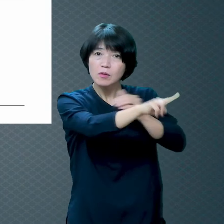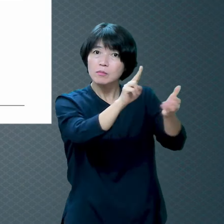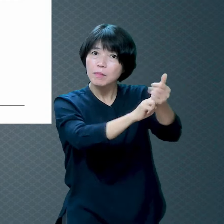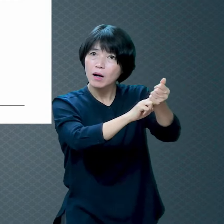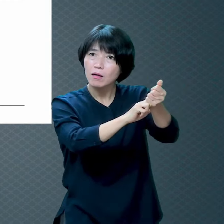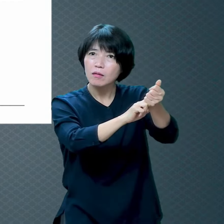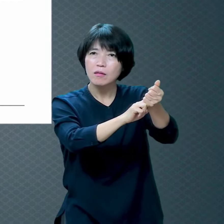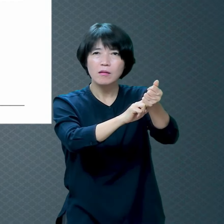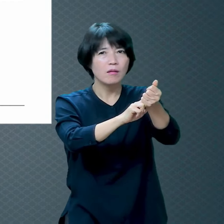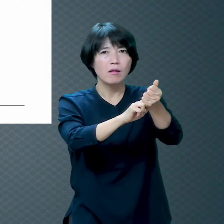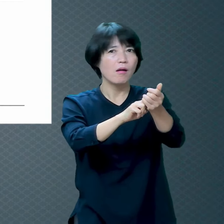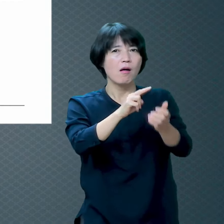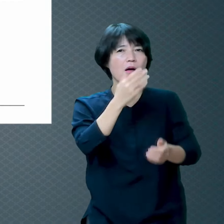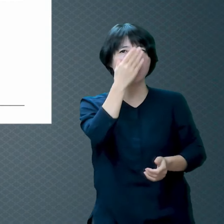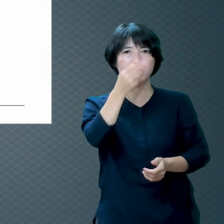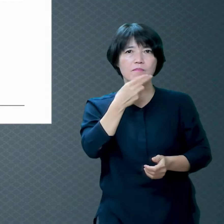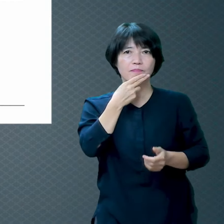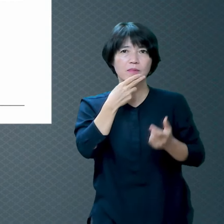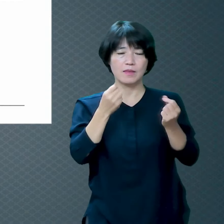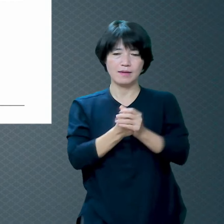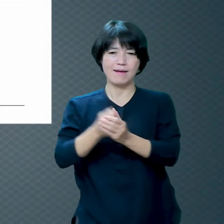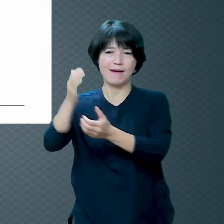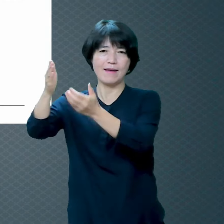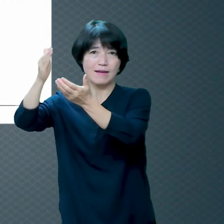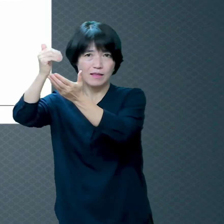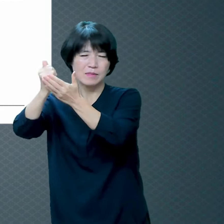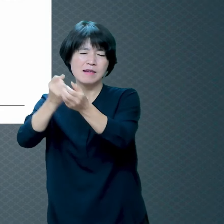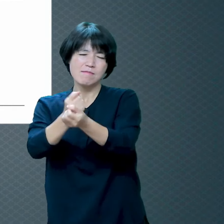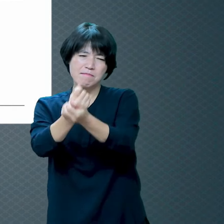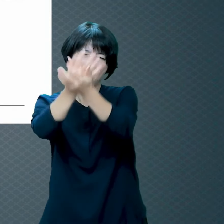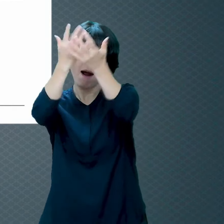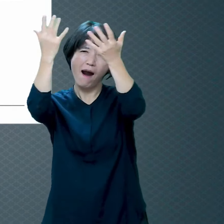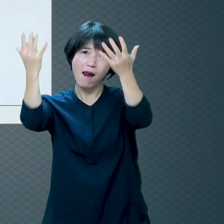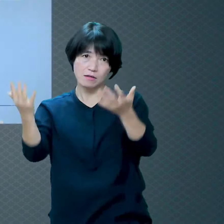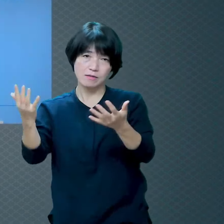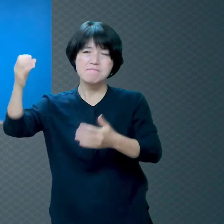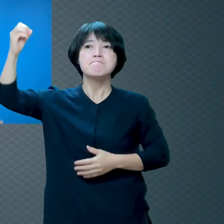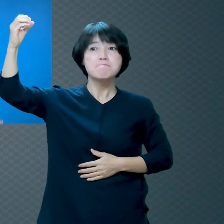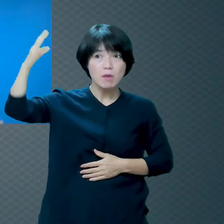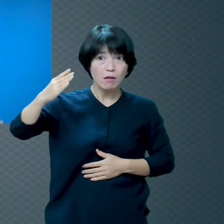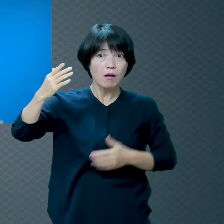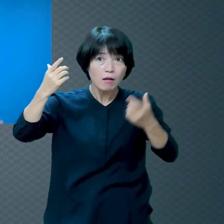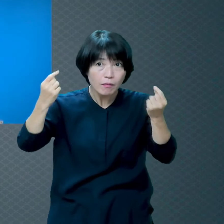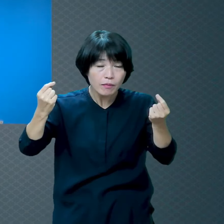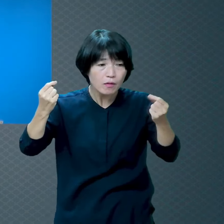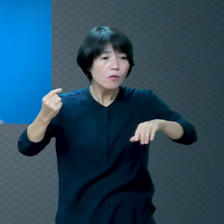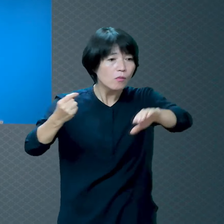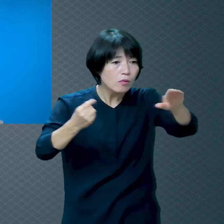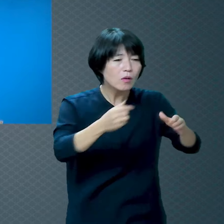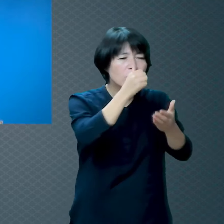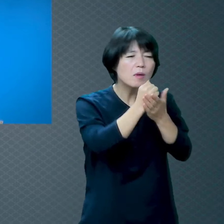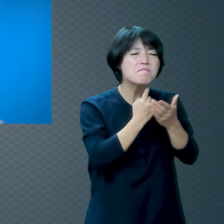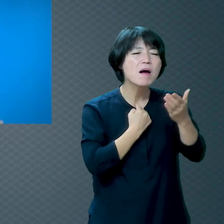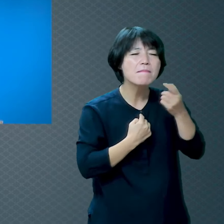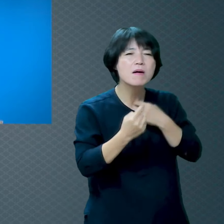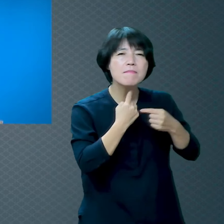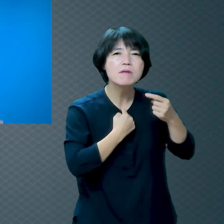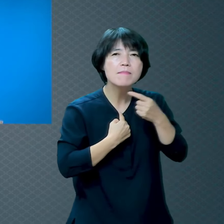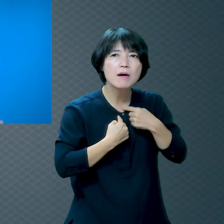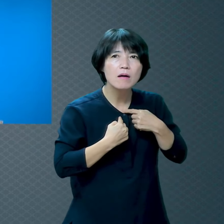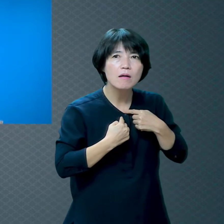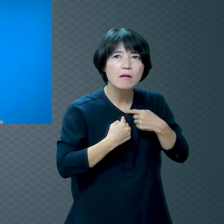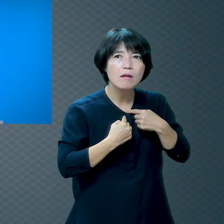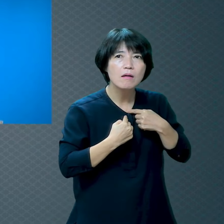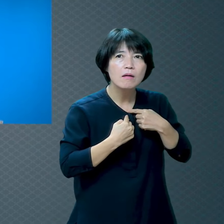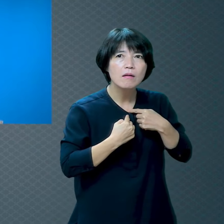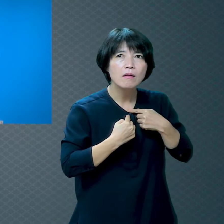밝음하고 똑같은데 우리는 어둠 속에 있으면 못 보지만 하나님은 어둠 속에서도